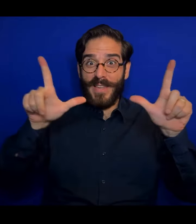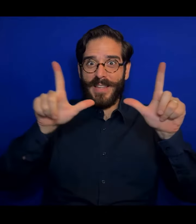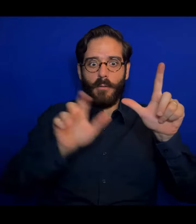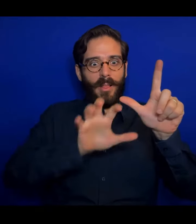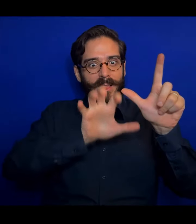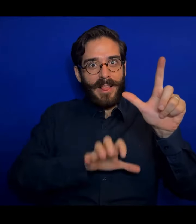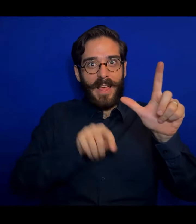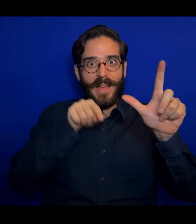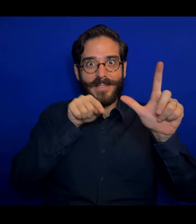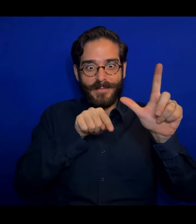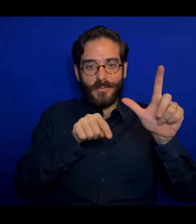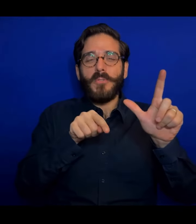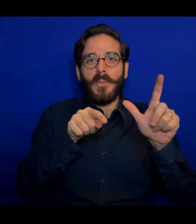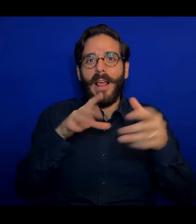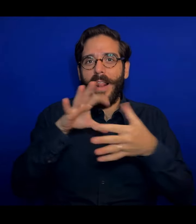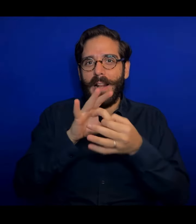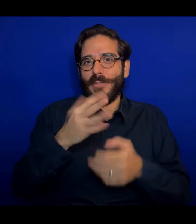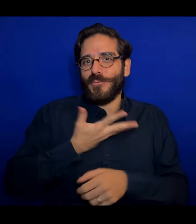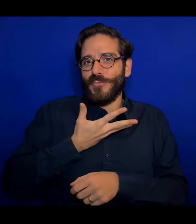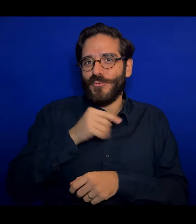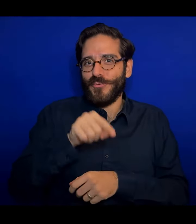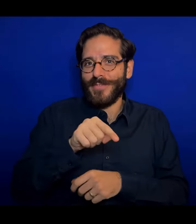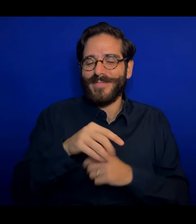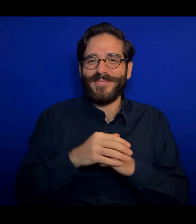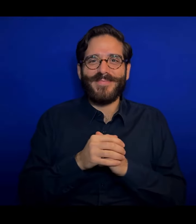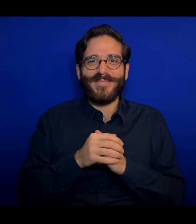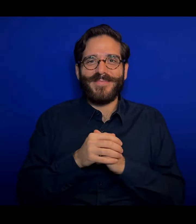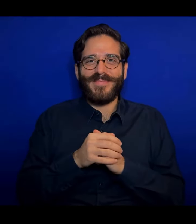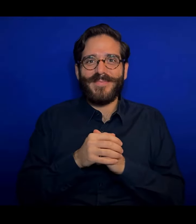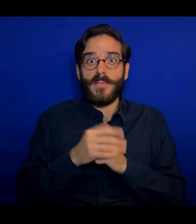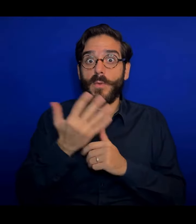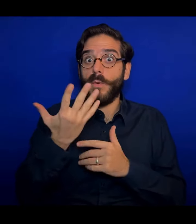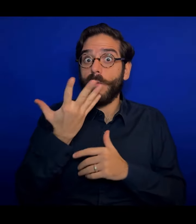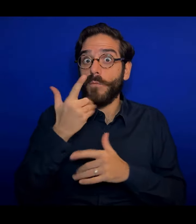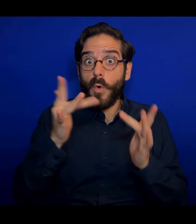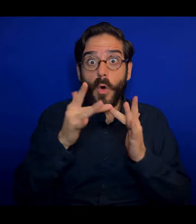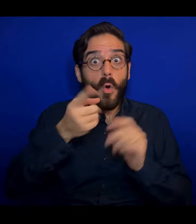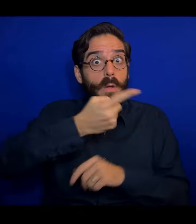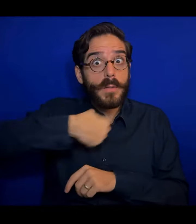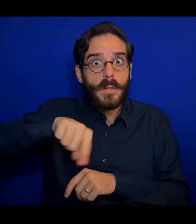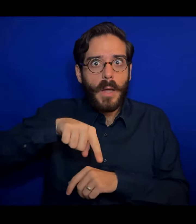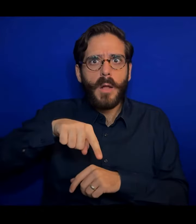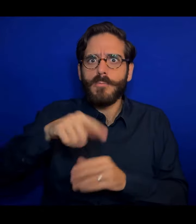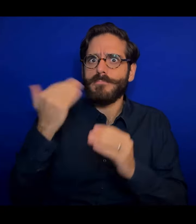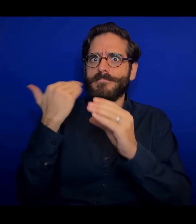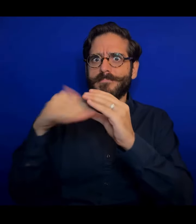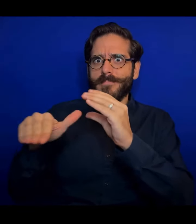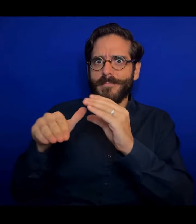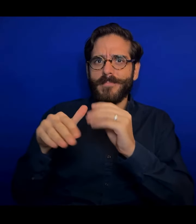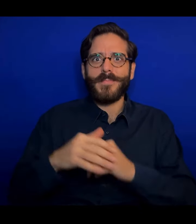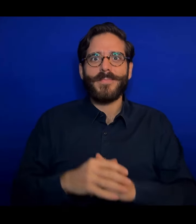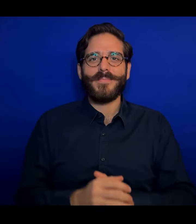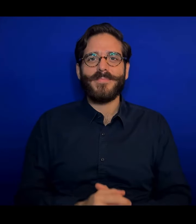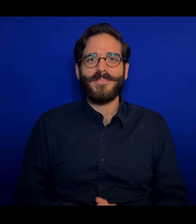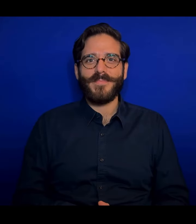accompagna questo video. Se vuoi contattarci, puoi scrivere a campomagnetico